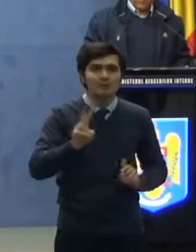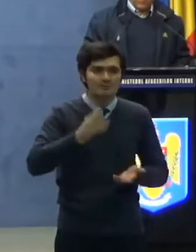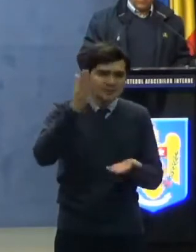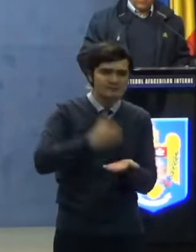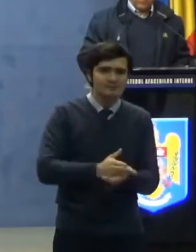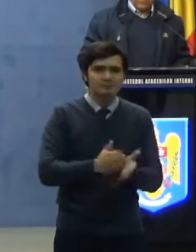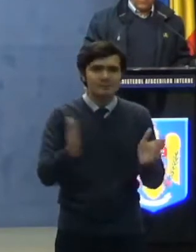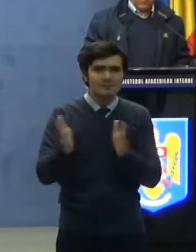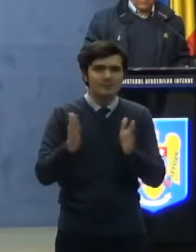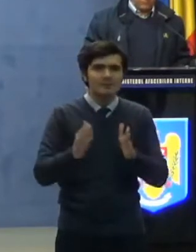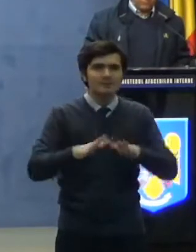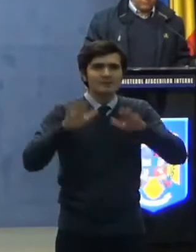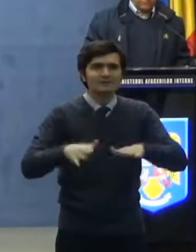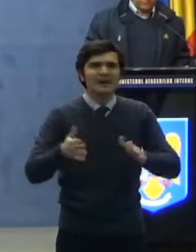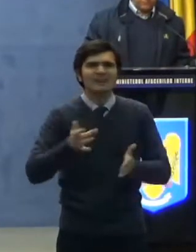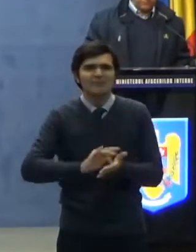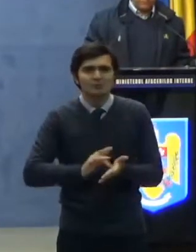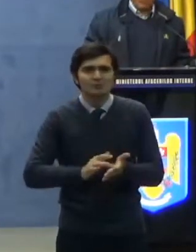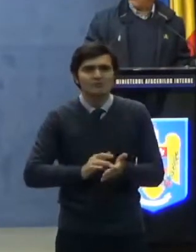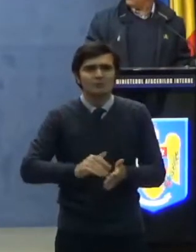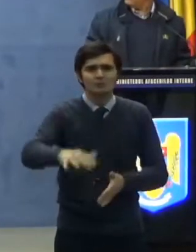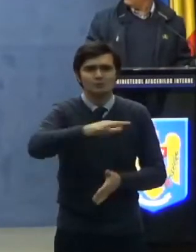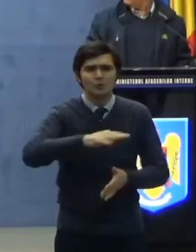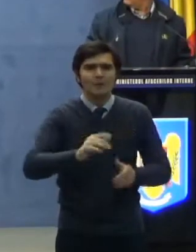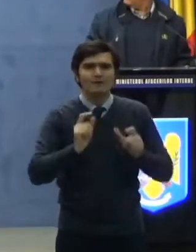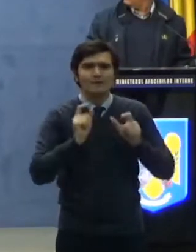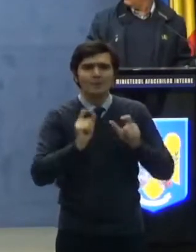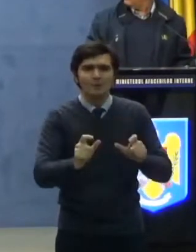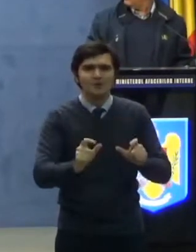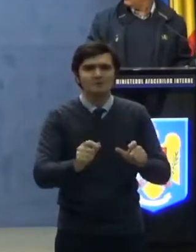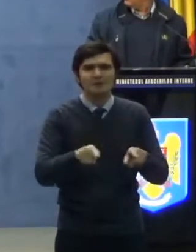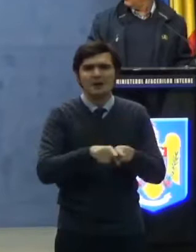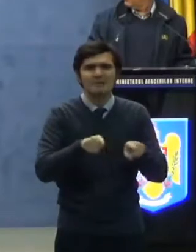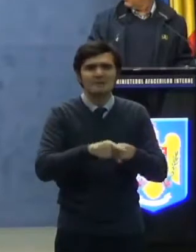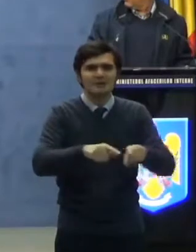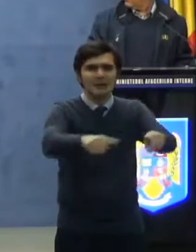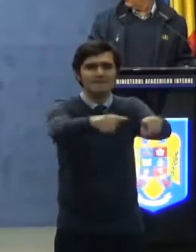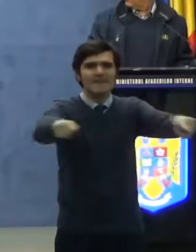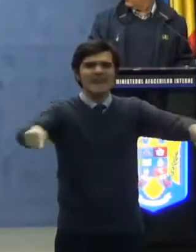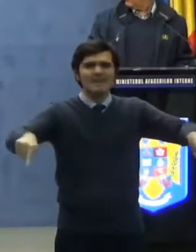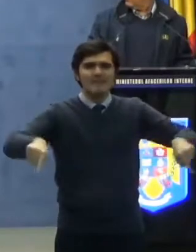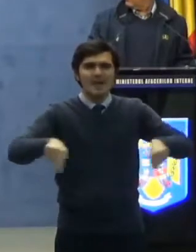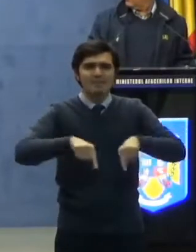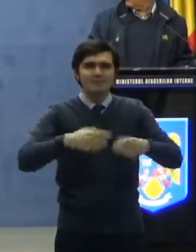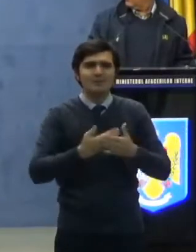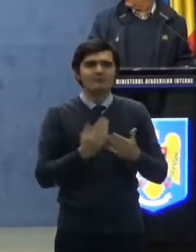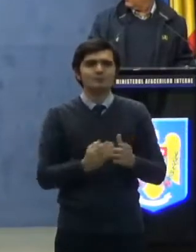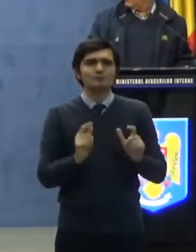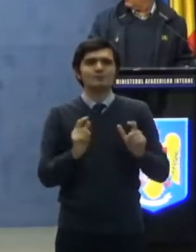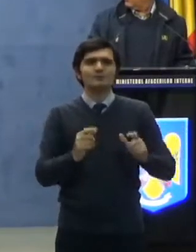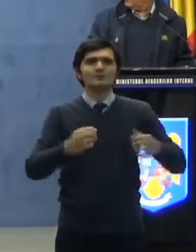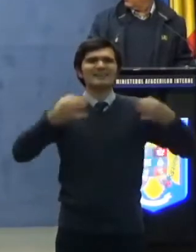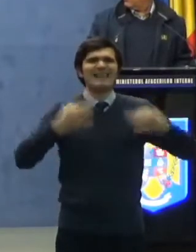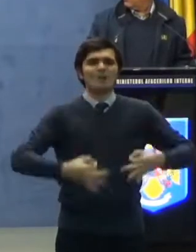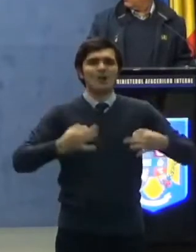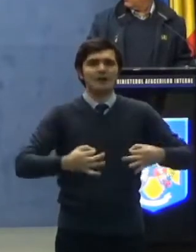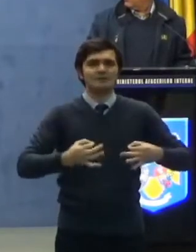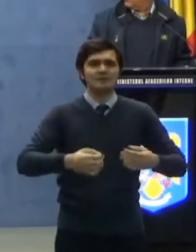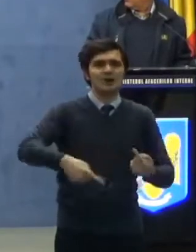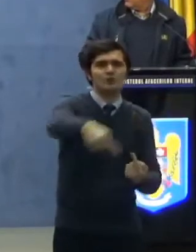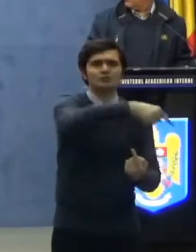de urgență o zonă de protecție ca perimetru de siguranță în jurul